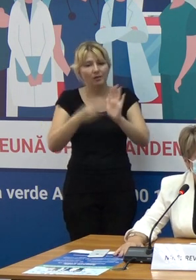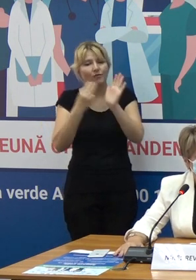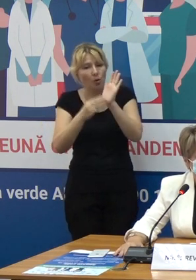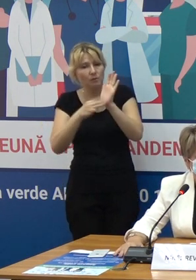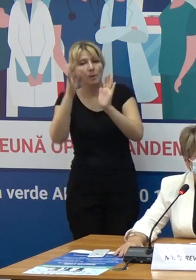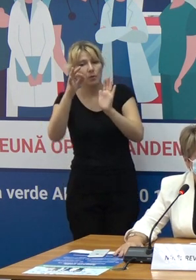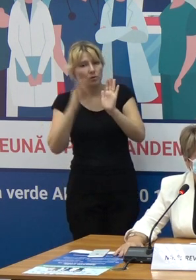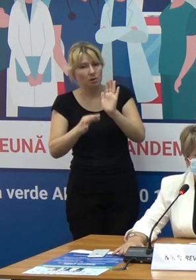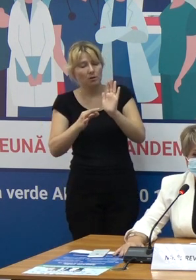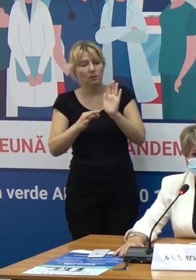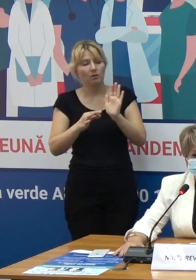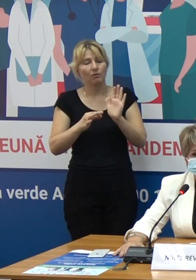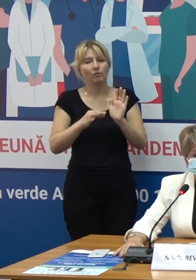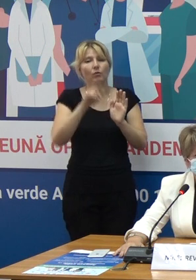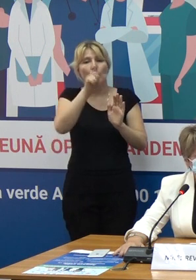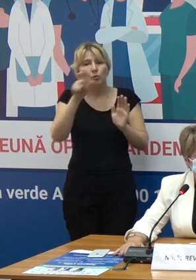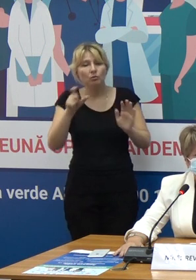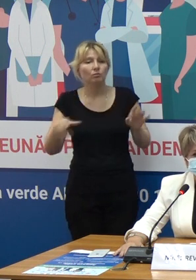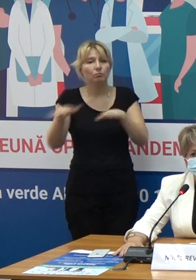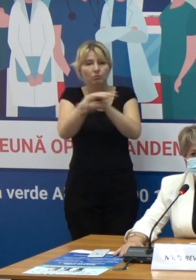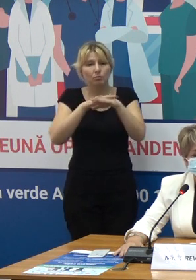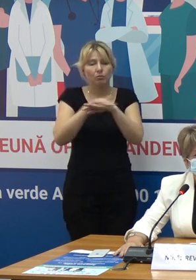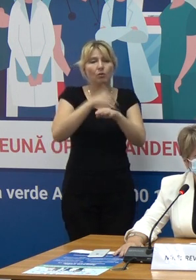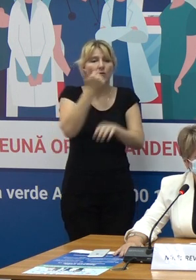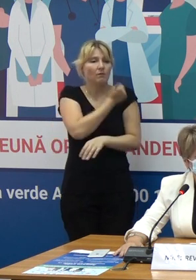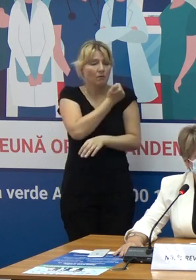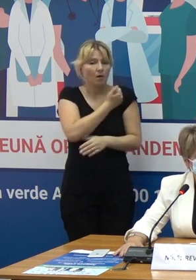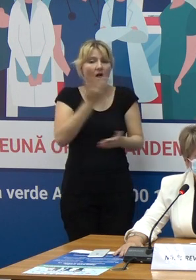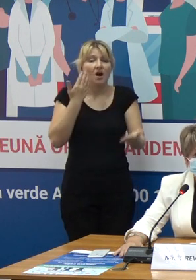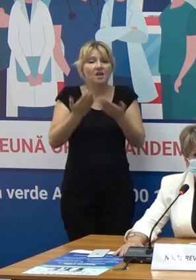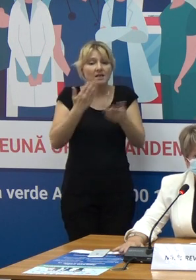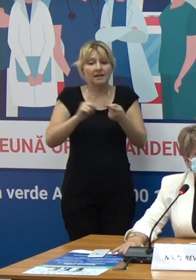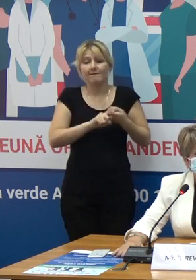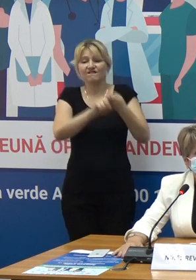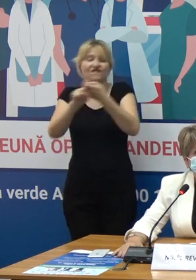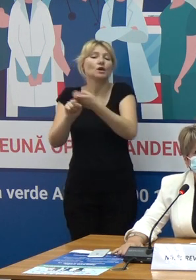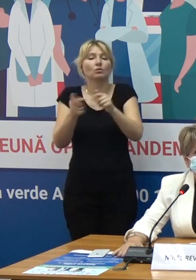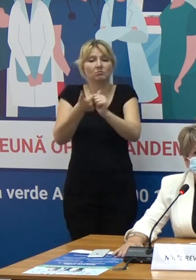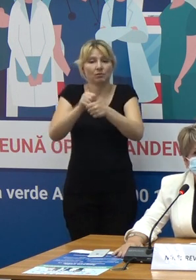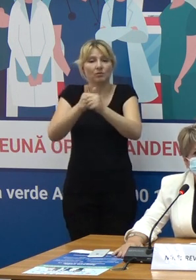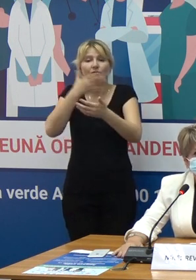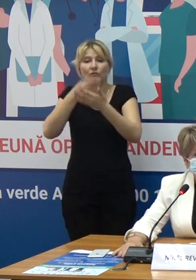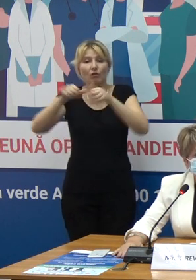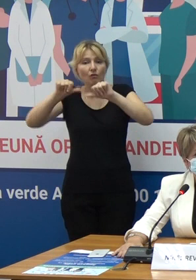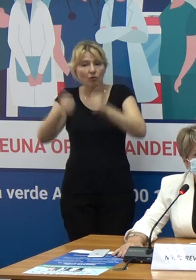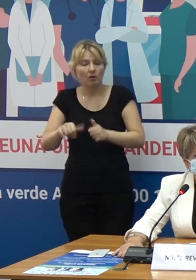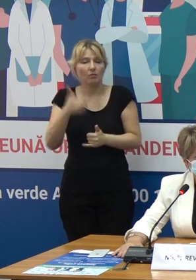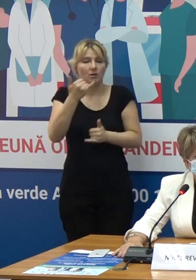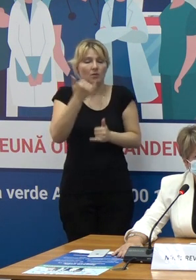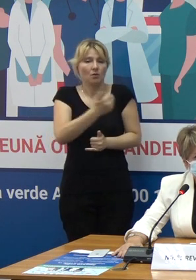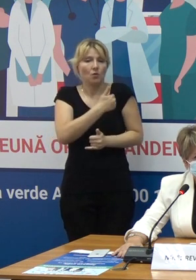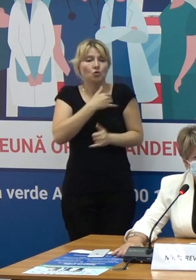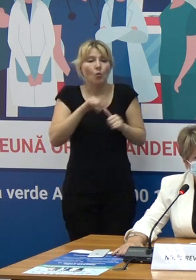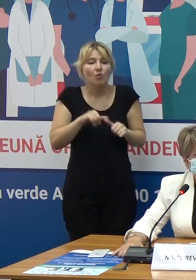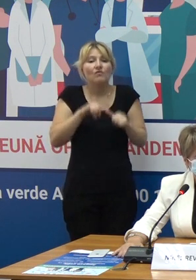din populație cu vaccinare, odată ce virusul mutează și apar noi tulpini, acum se discută despre majorarea